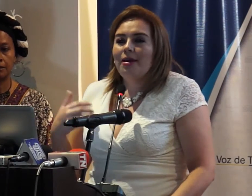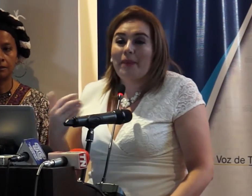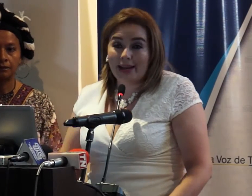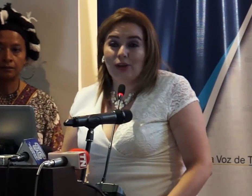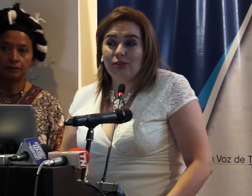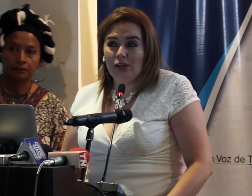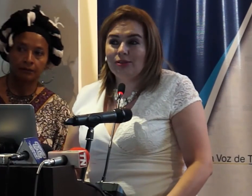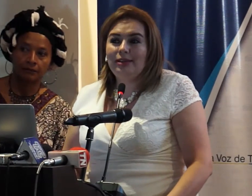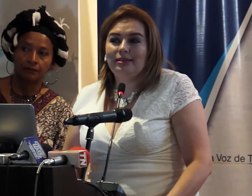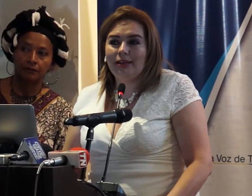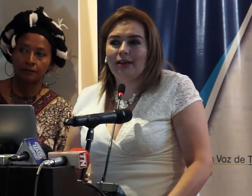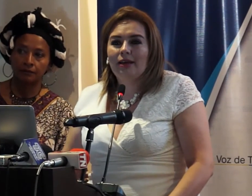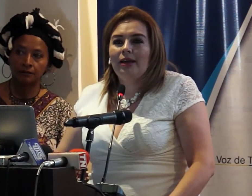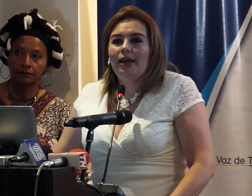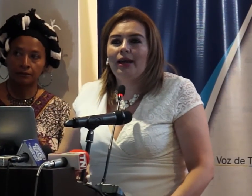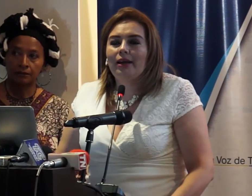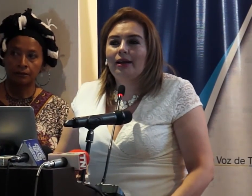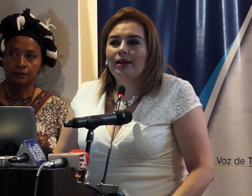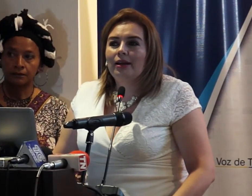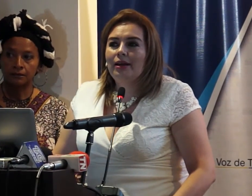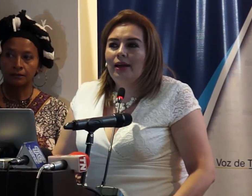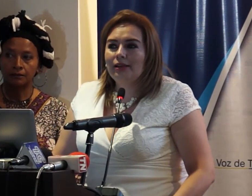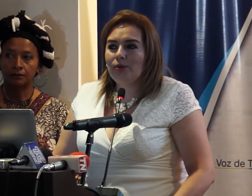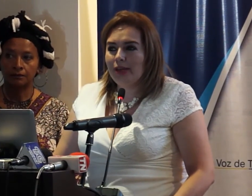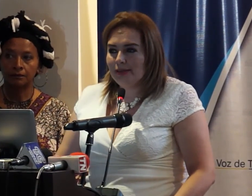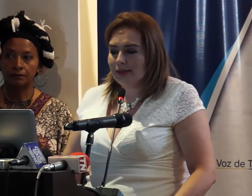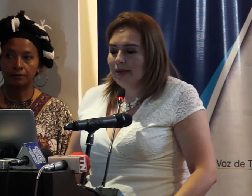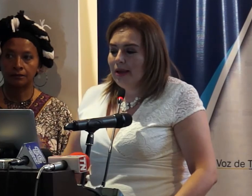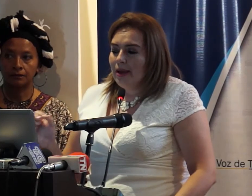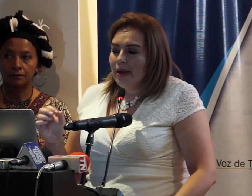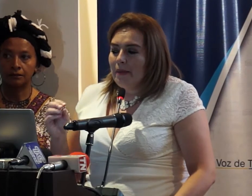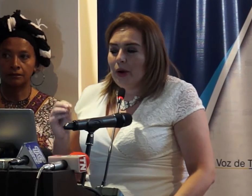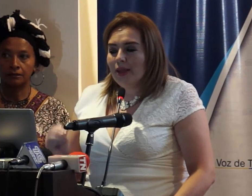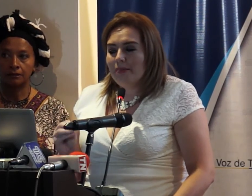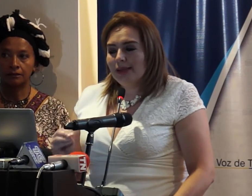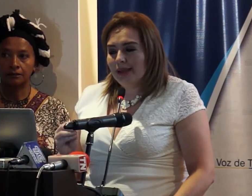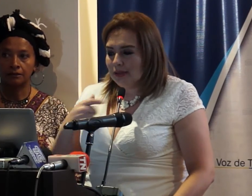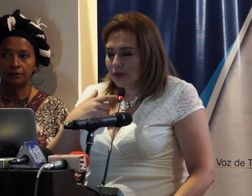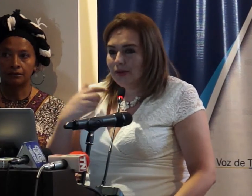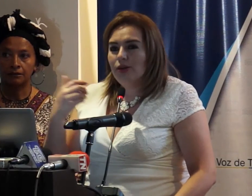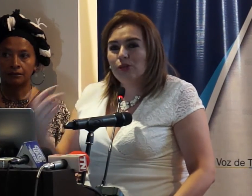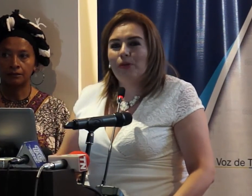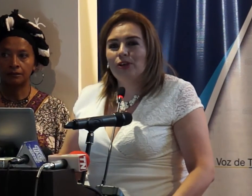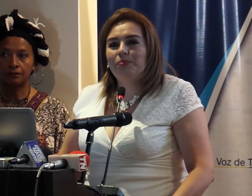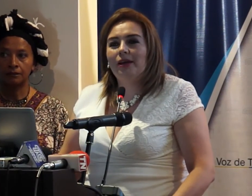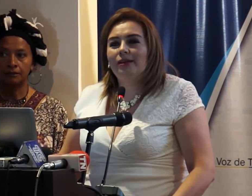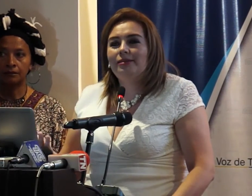para que los niños incidan en las audiencias pero además de eso